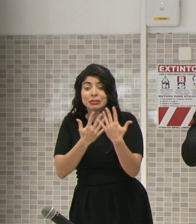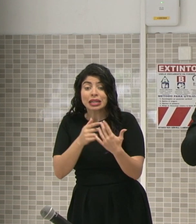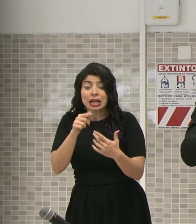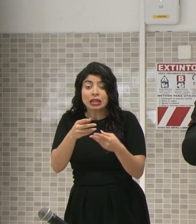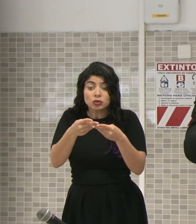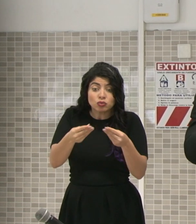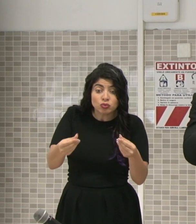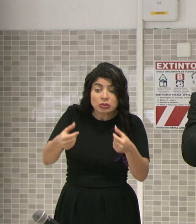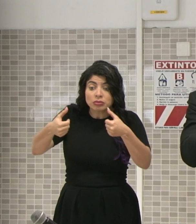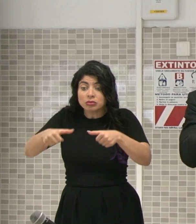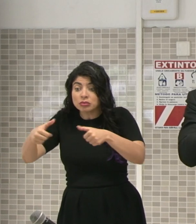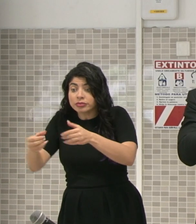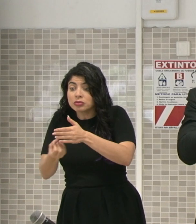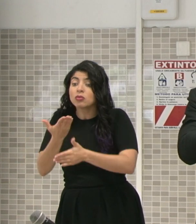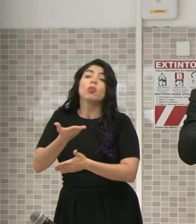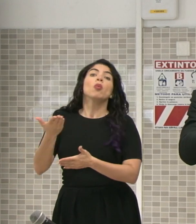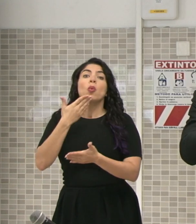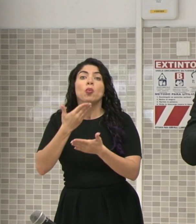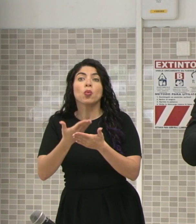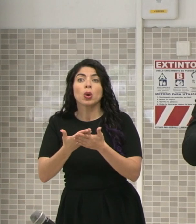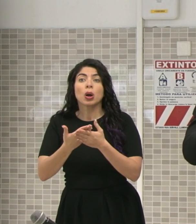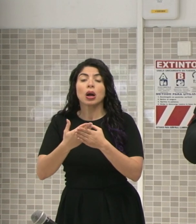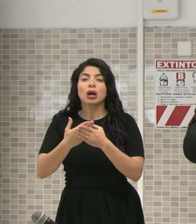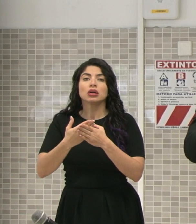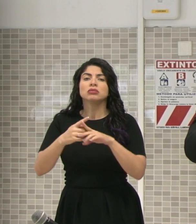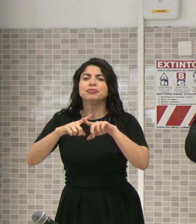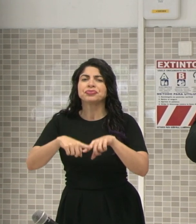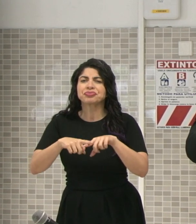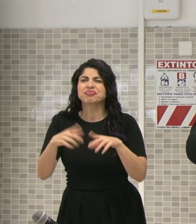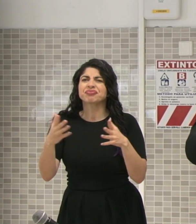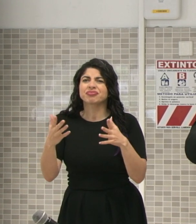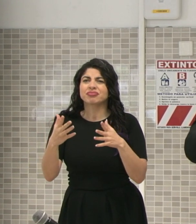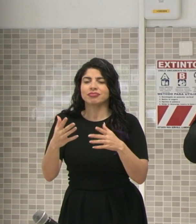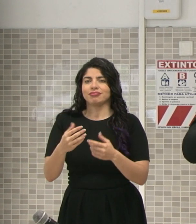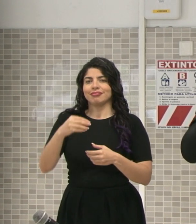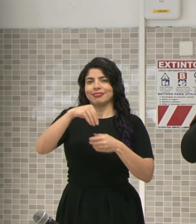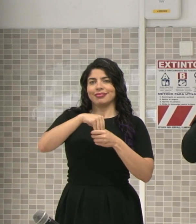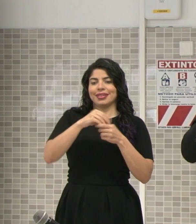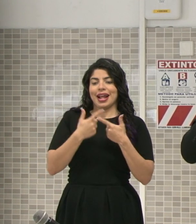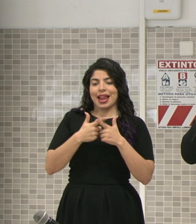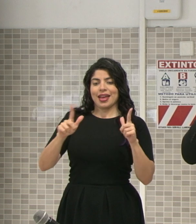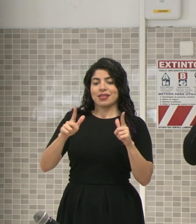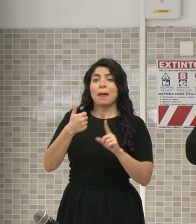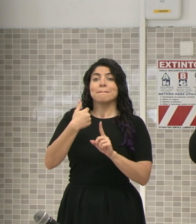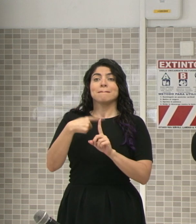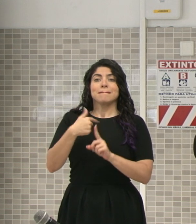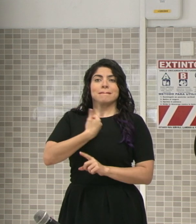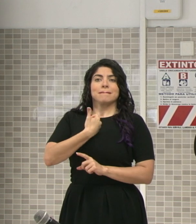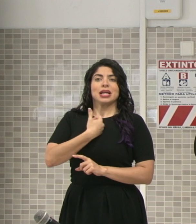acuerdos y que salgan cosas buenas está en la libertad y en la voluntad